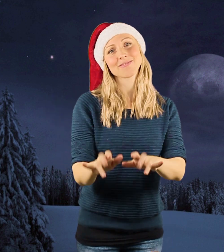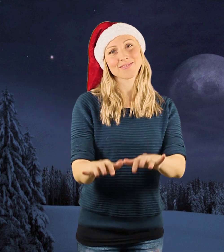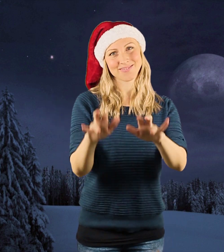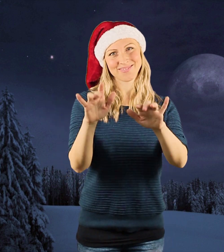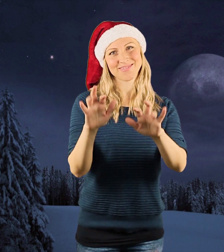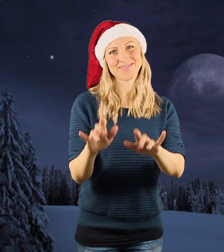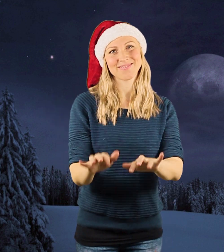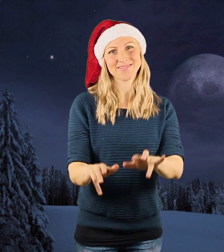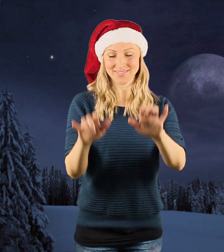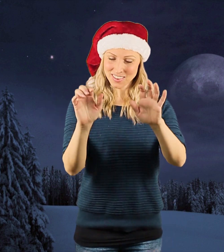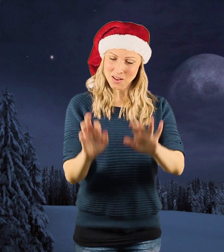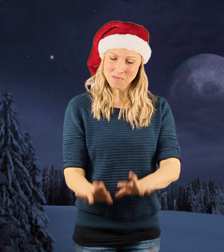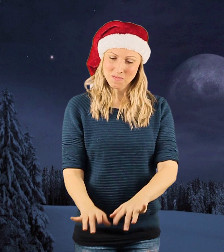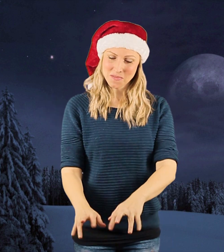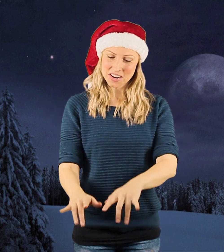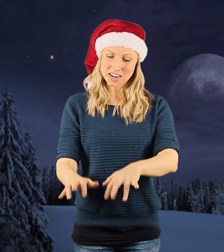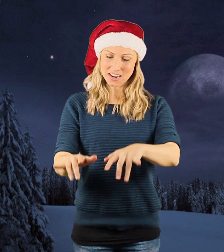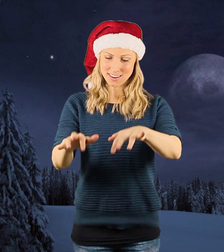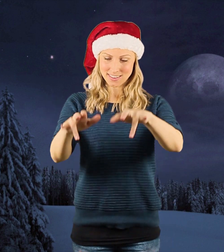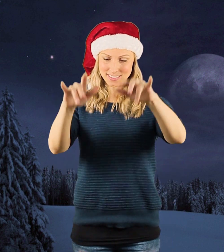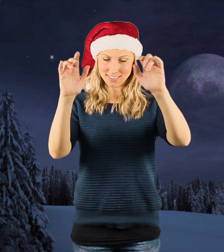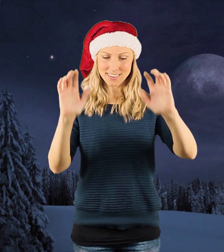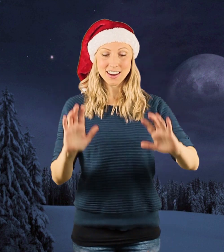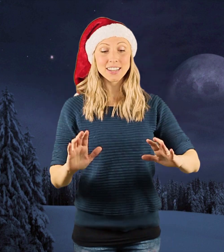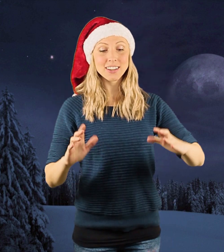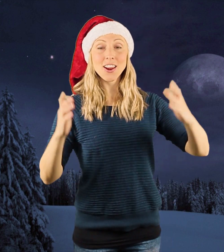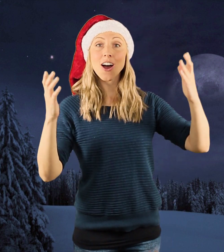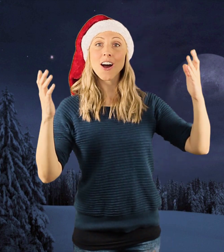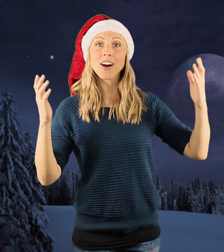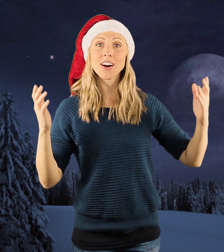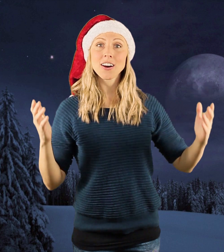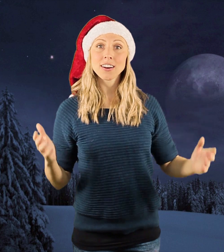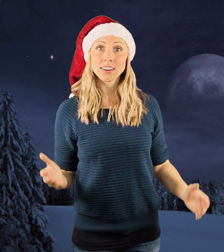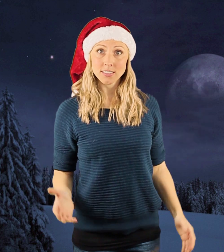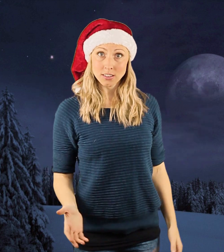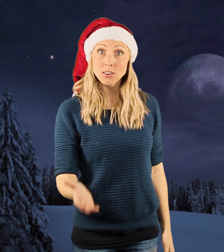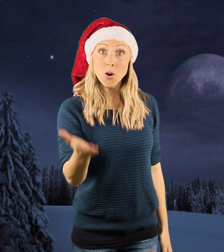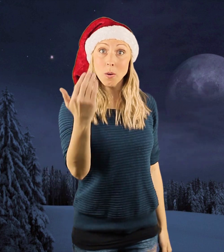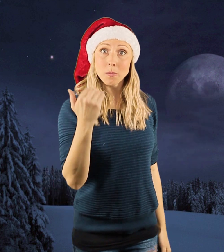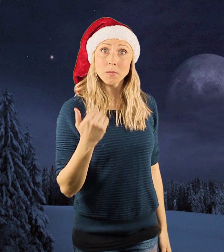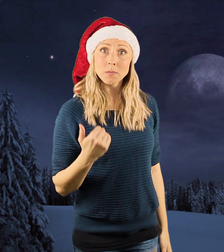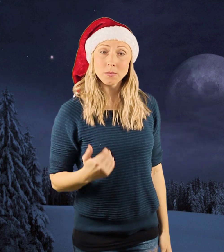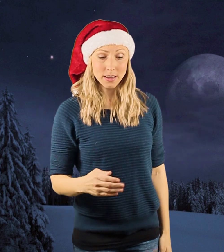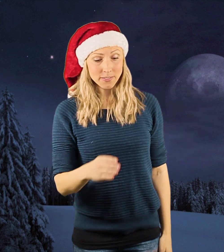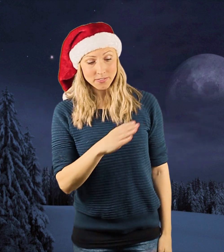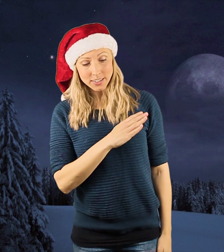blås Brinner en låga klart Kom hit där